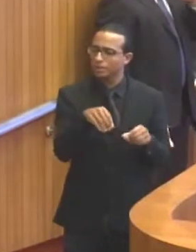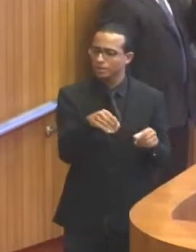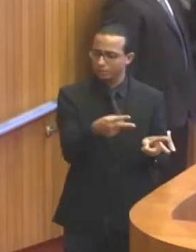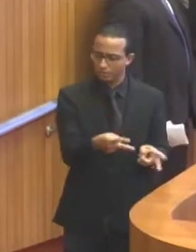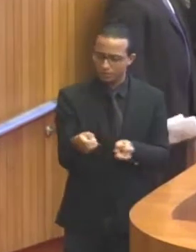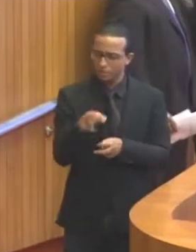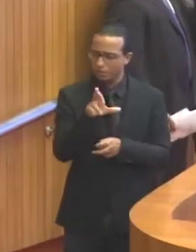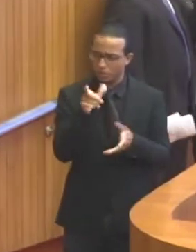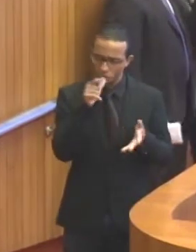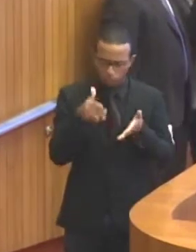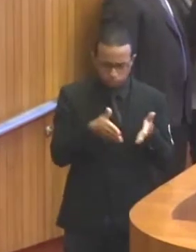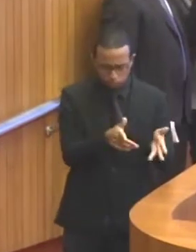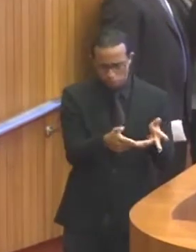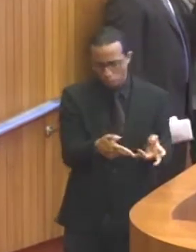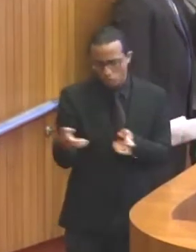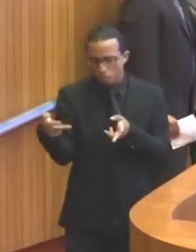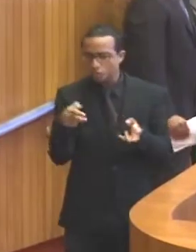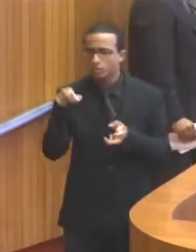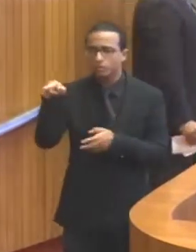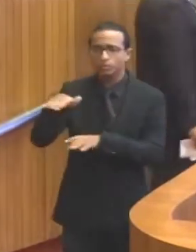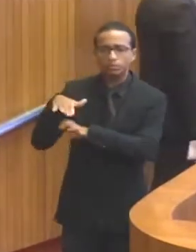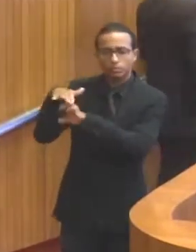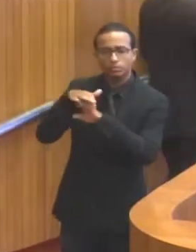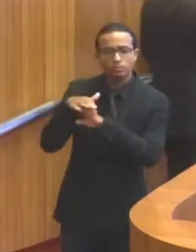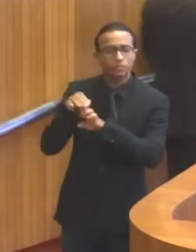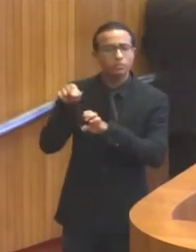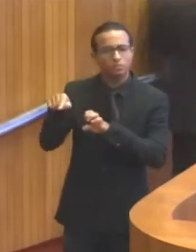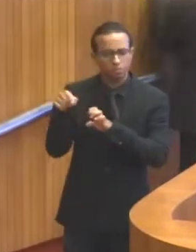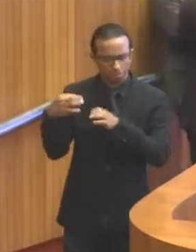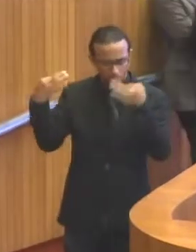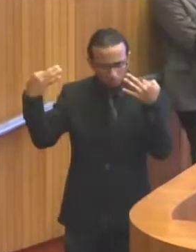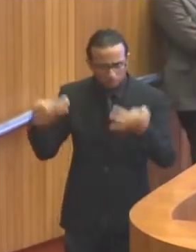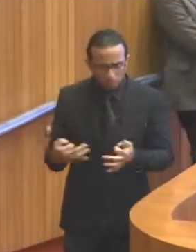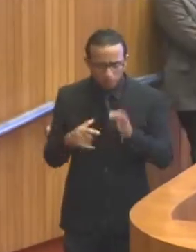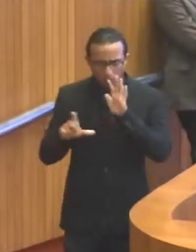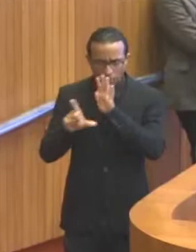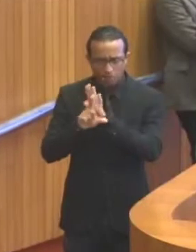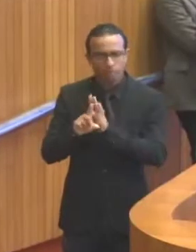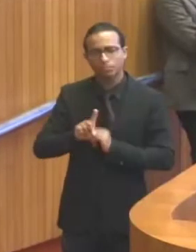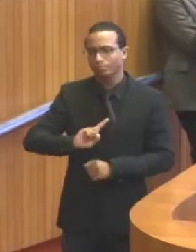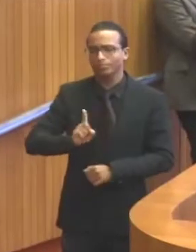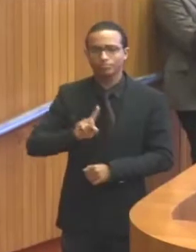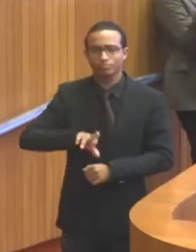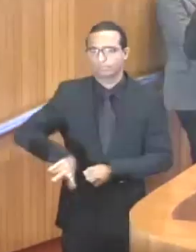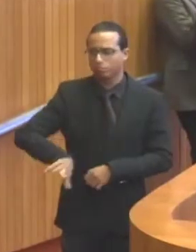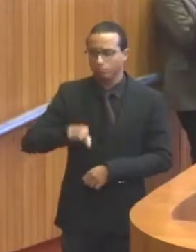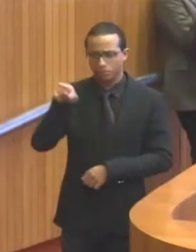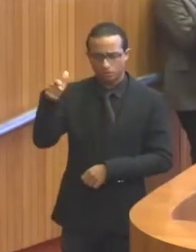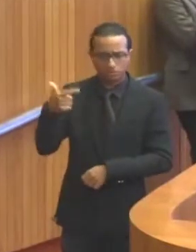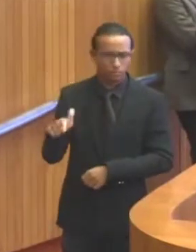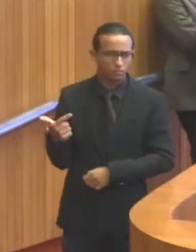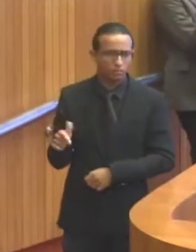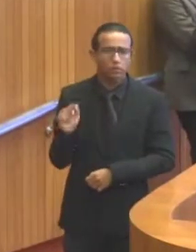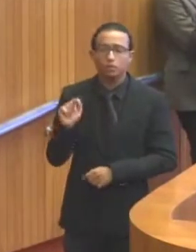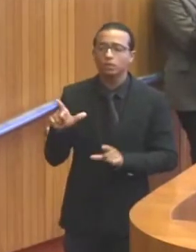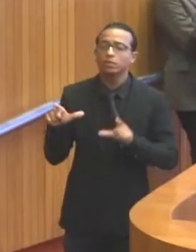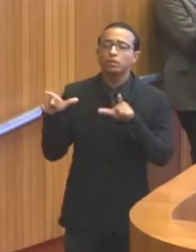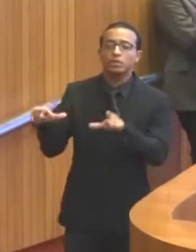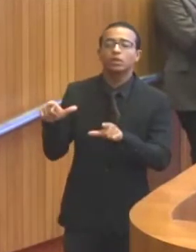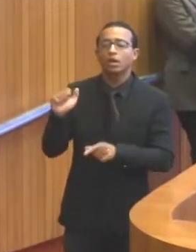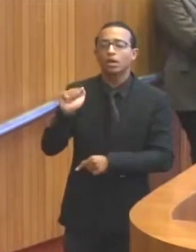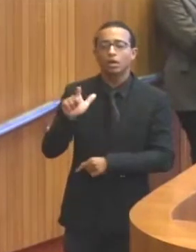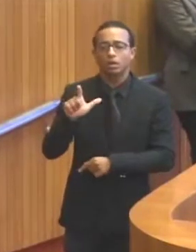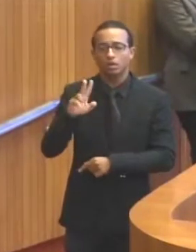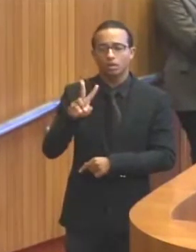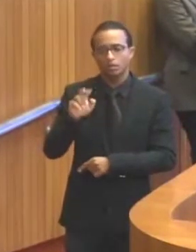esta empresa hoje não está mais na legalidade. Ela não tem mais alvará de